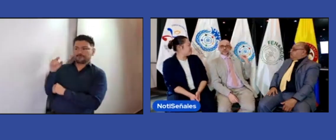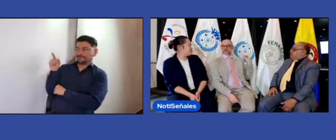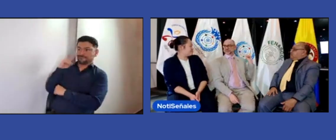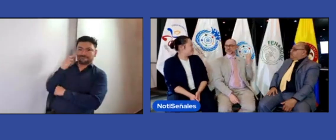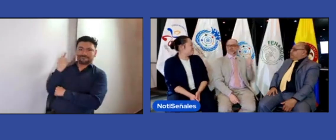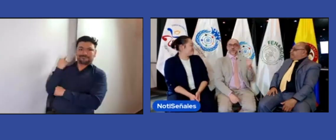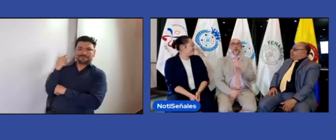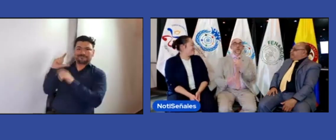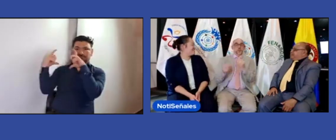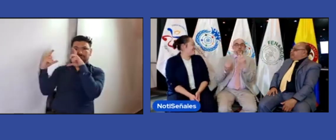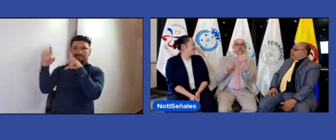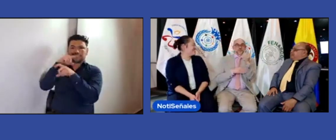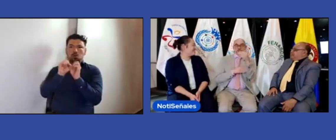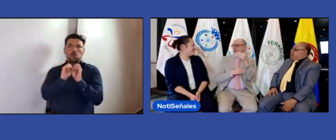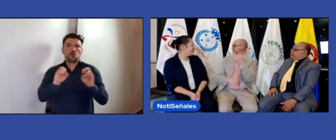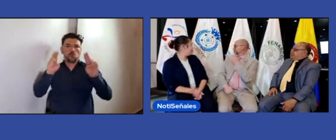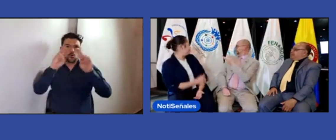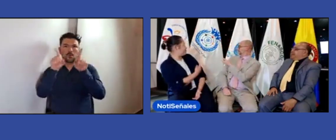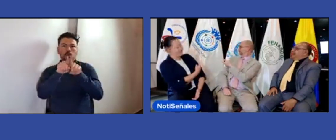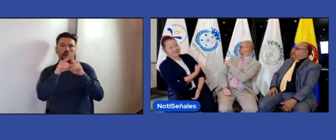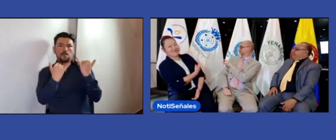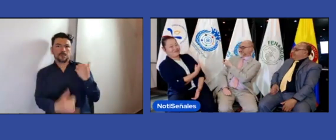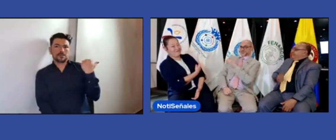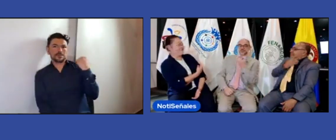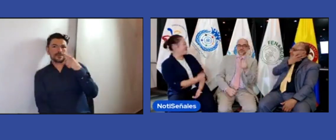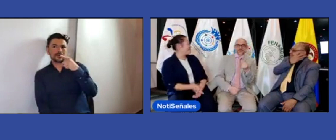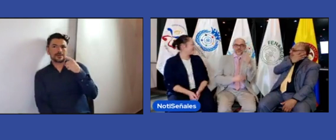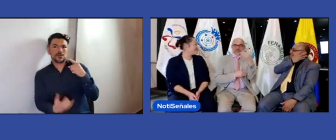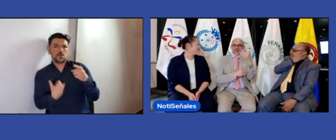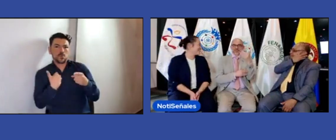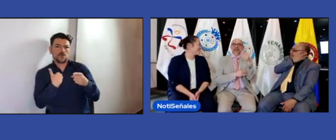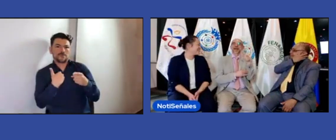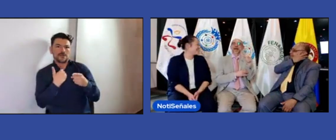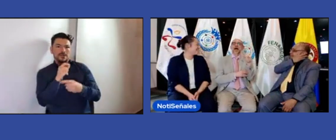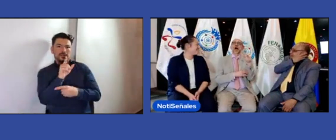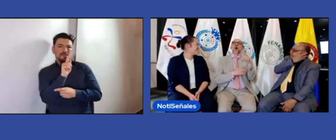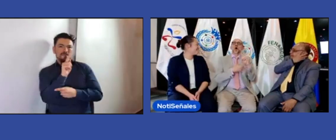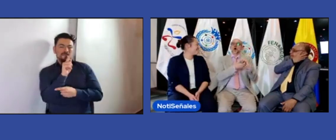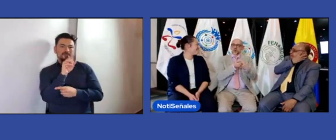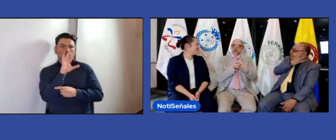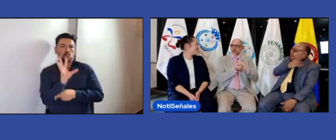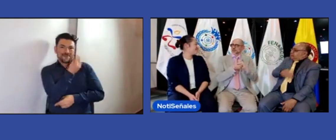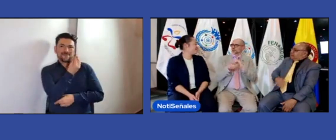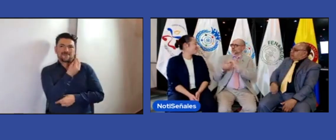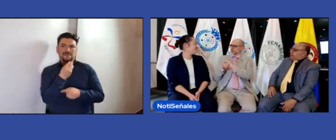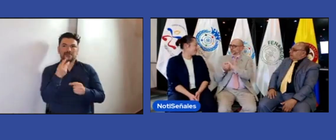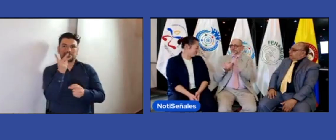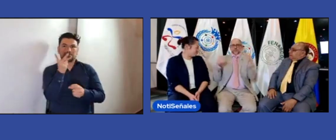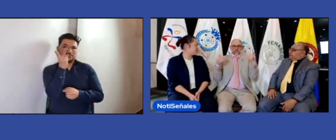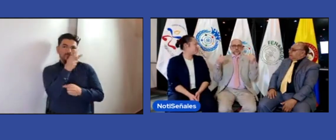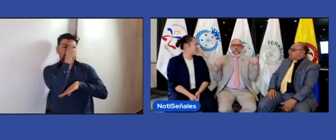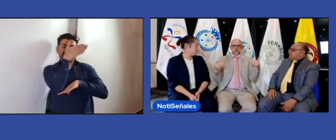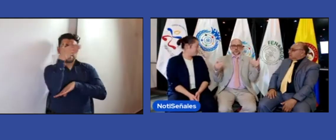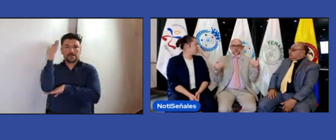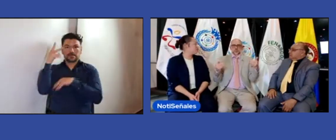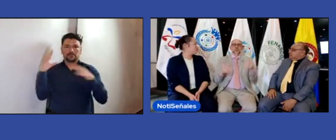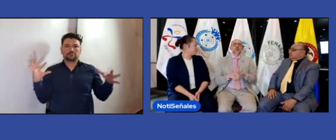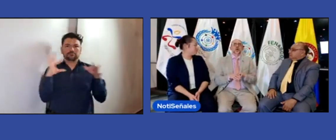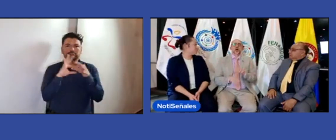mencionaba, hay esa representación y que también es con unas banderas. Nosotros tenemos nuestra bandera, ¿no? La bandera de la WFD y la bandera de la